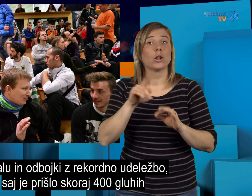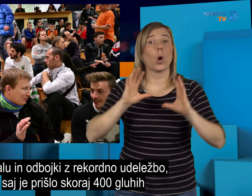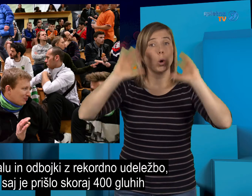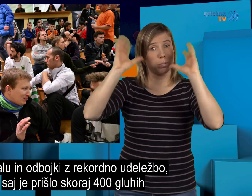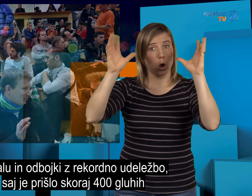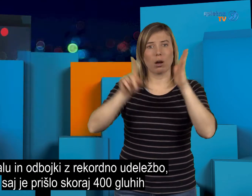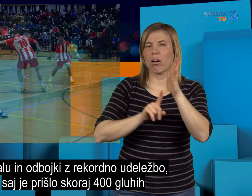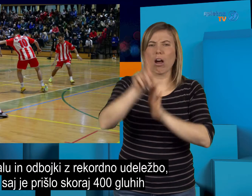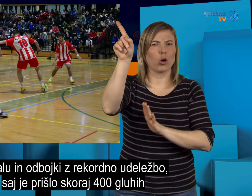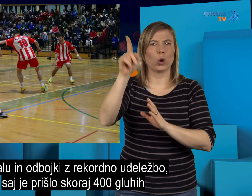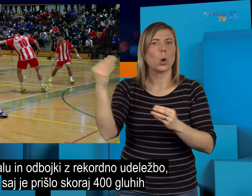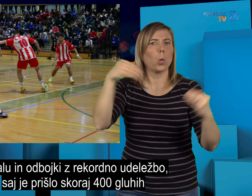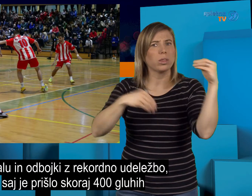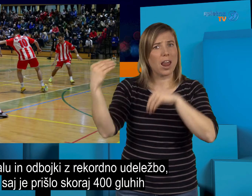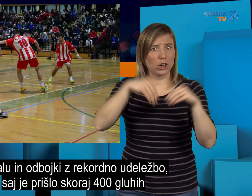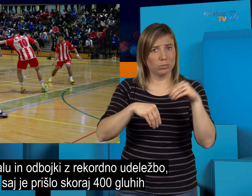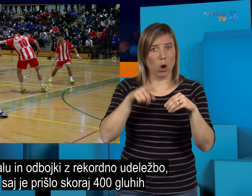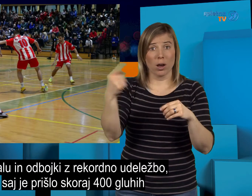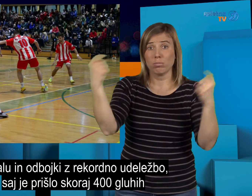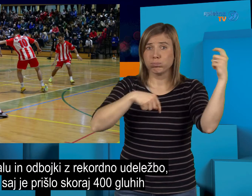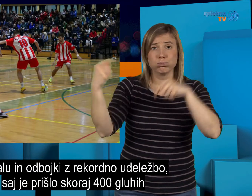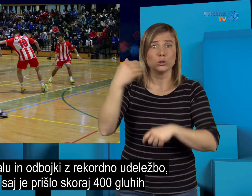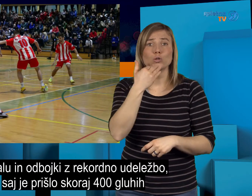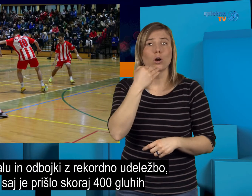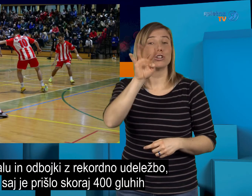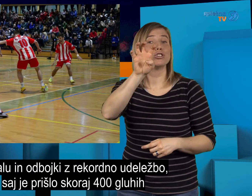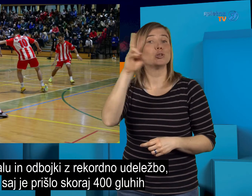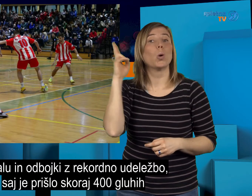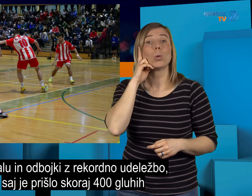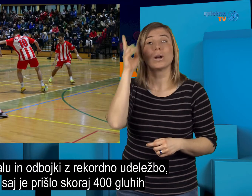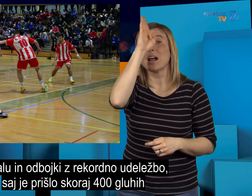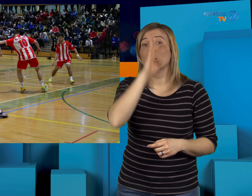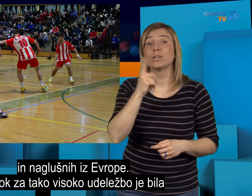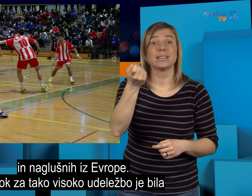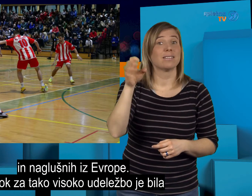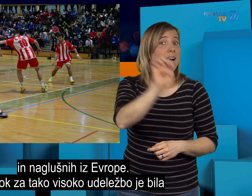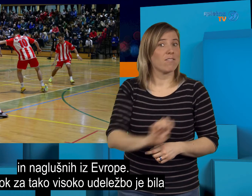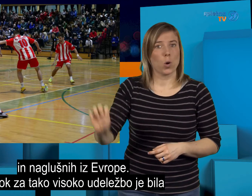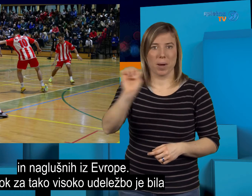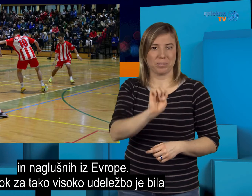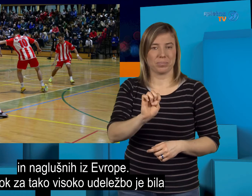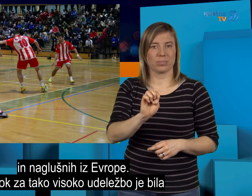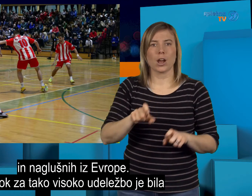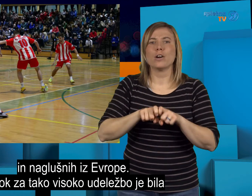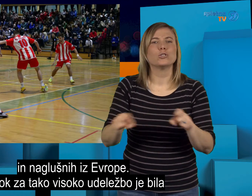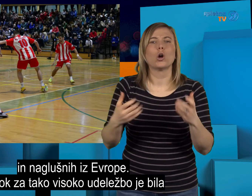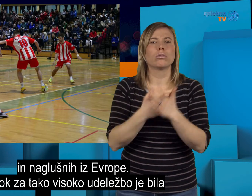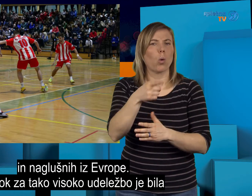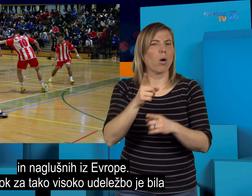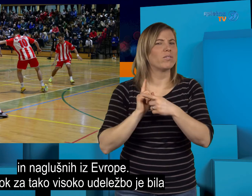Fucalu in odbojki z rekordno vdeležbo, saj je prišlo skoraj 400 gluhih in naglušnjih iz Evrope. Vzrok za tako